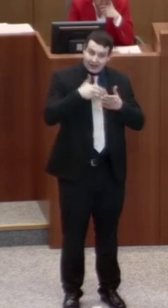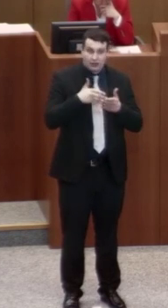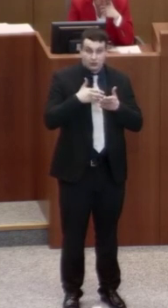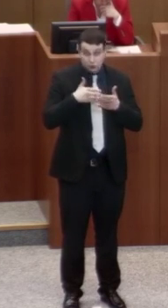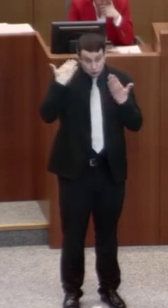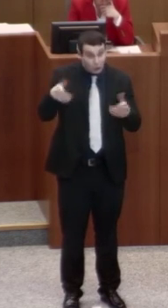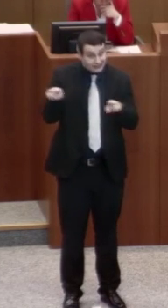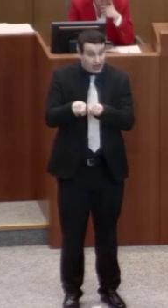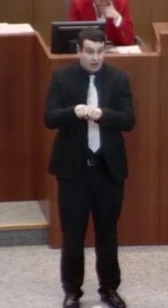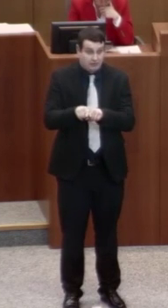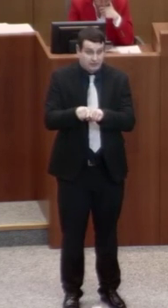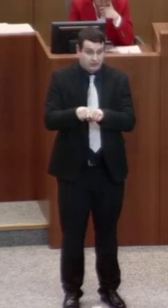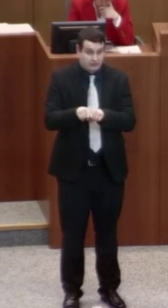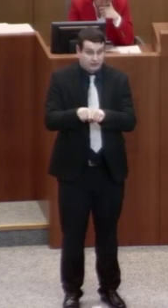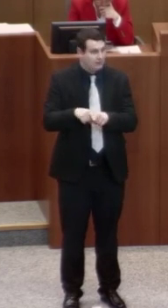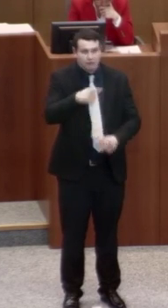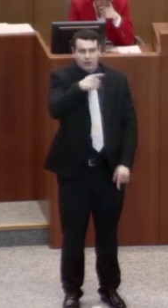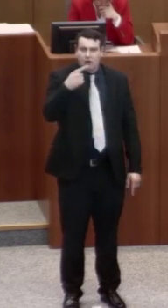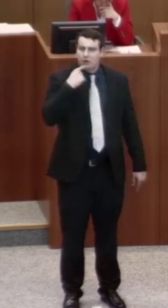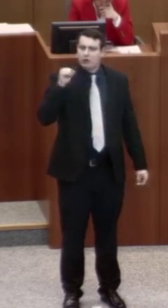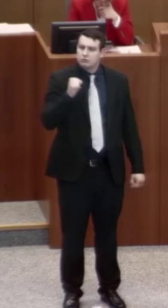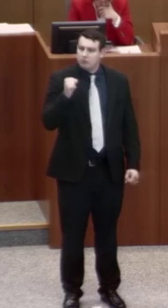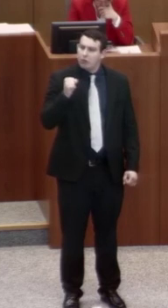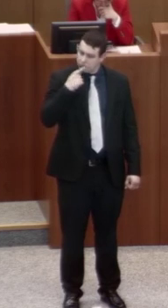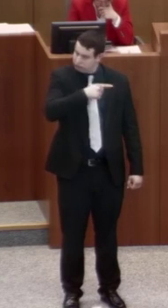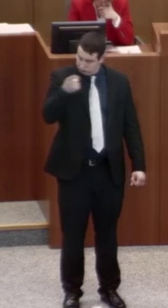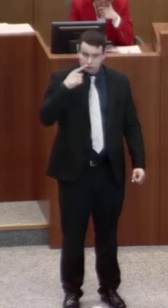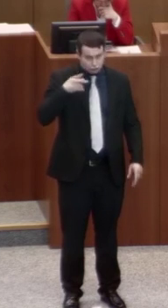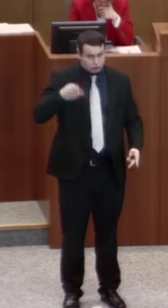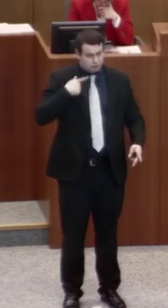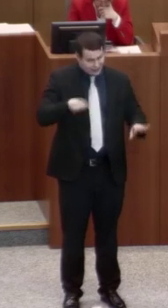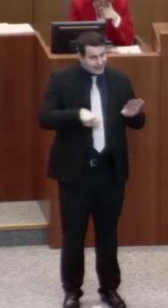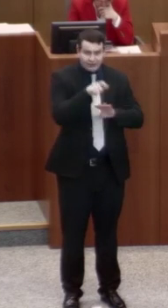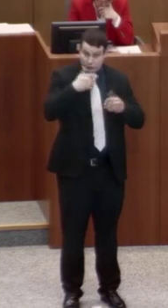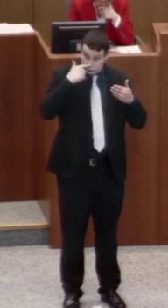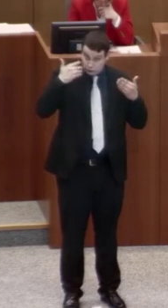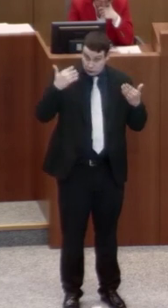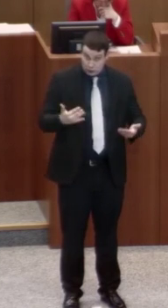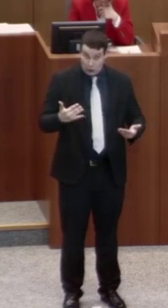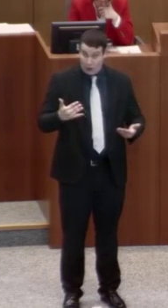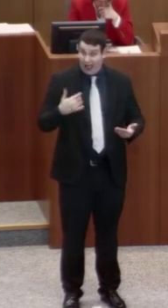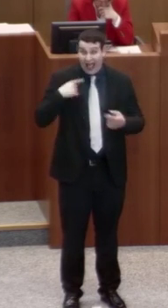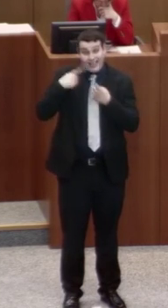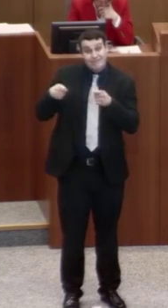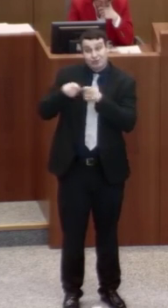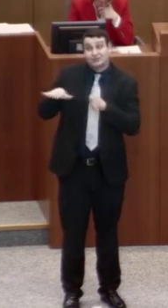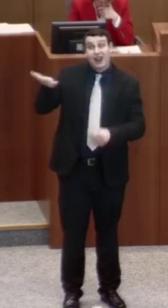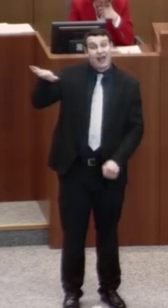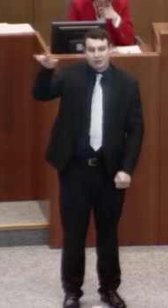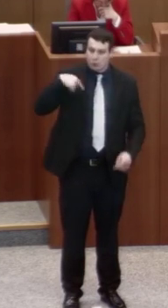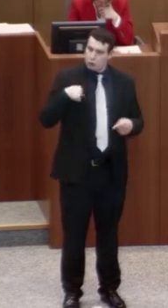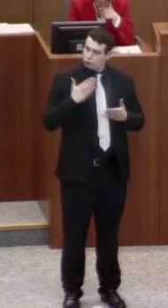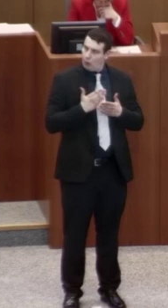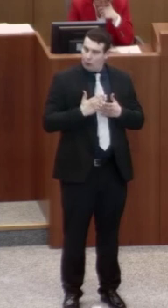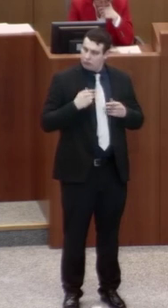Und das können wir sicherlich mit Fug und Recht behaupten, hier in NRW sind wir im Vergleich zu anderen Bundesländern schon ganz